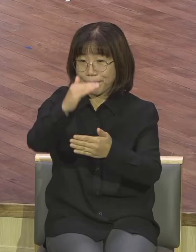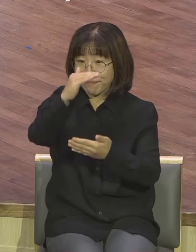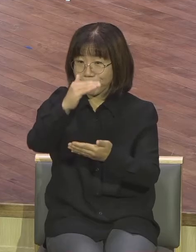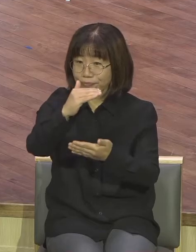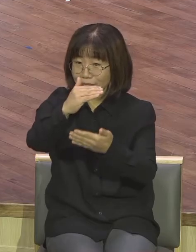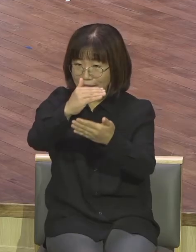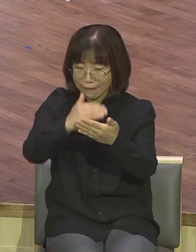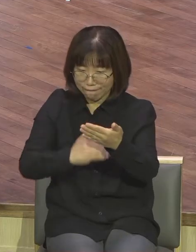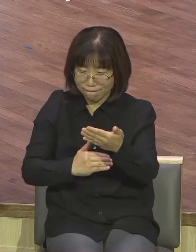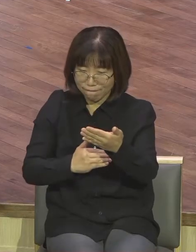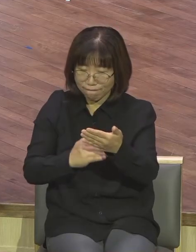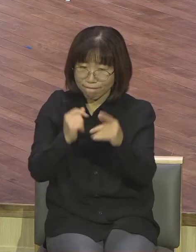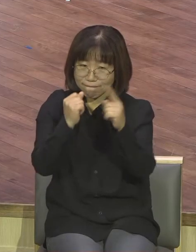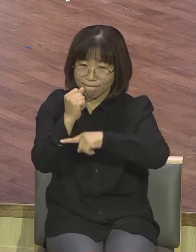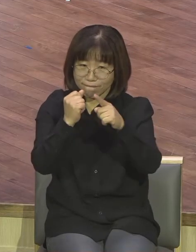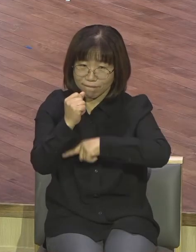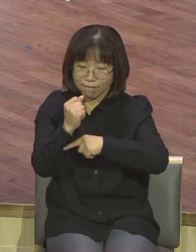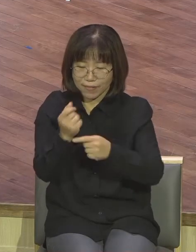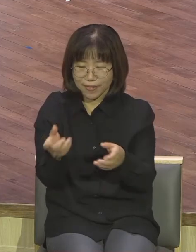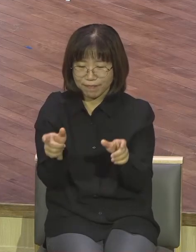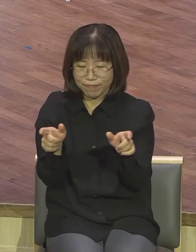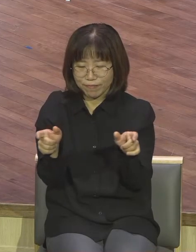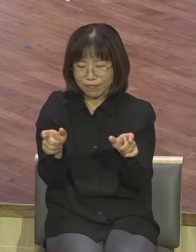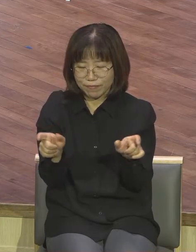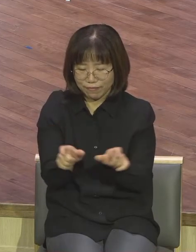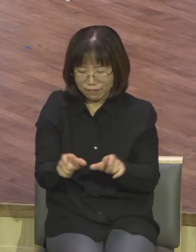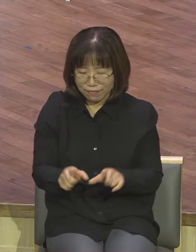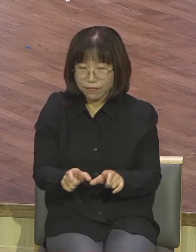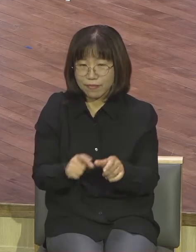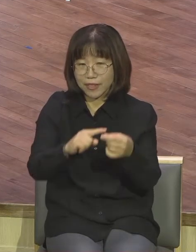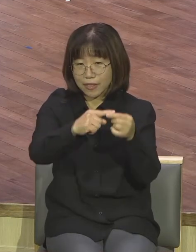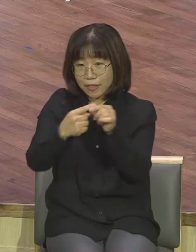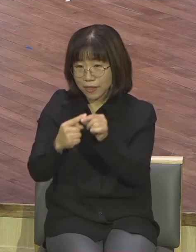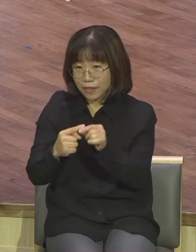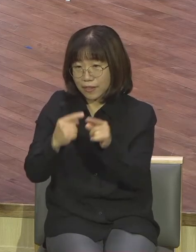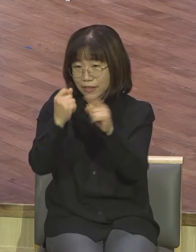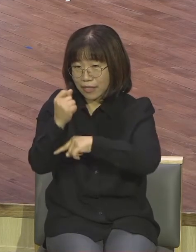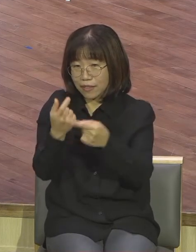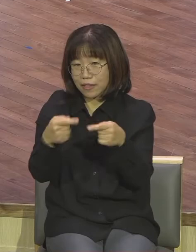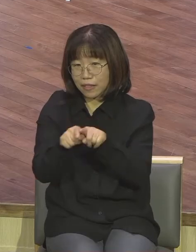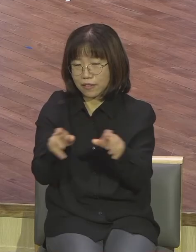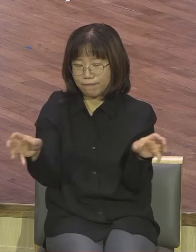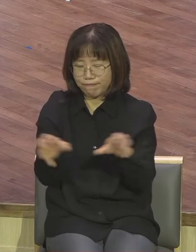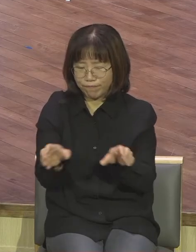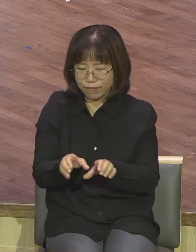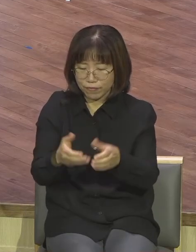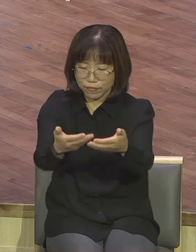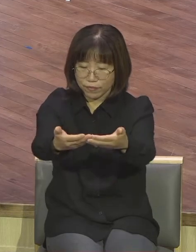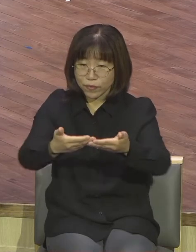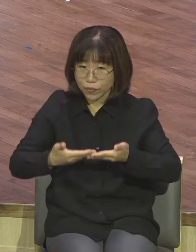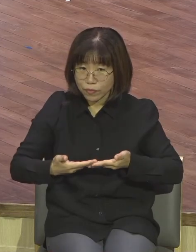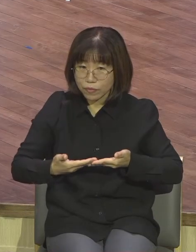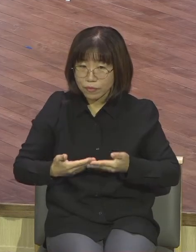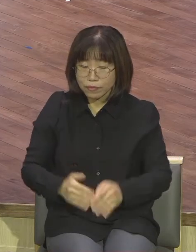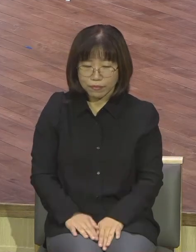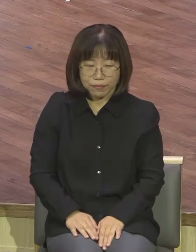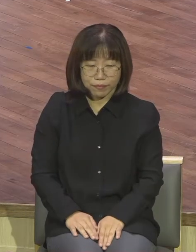사진까지 다 붙여가지고 거의 다 사진 다 붙여가지고 다 보여요 뭐 오늘도 회의를 했습니다 중직자를